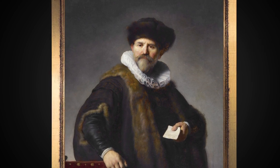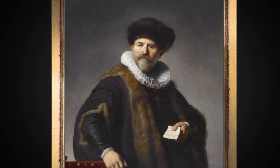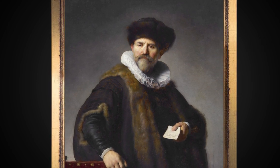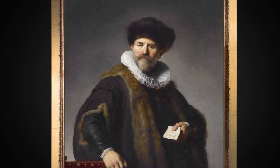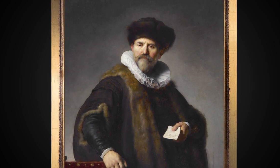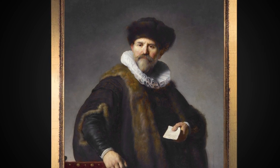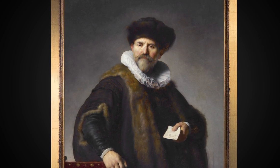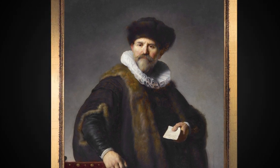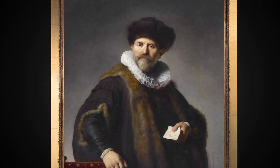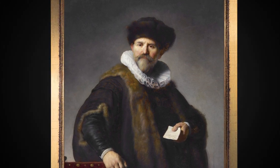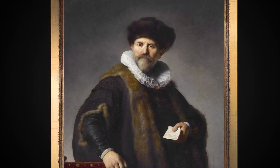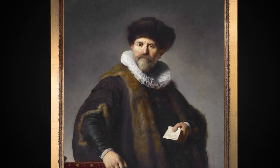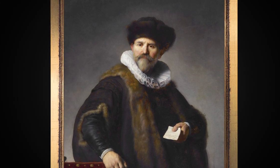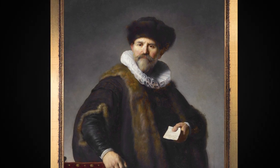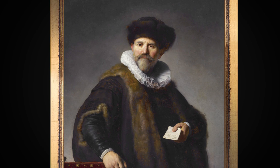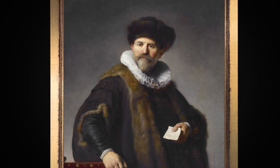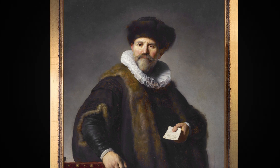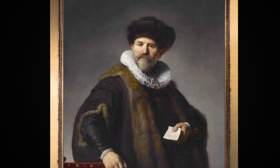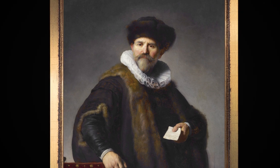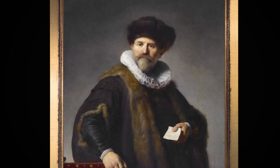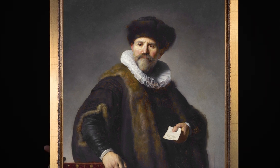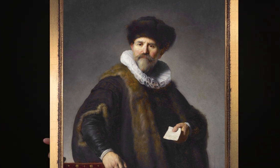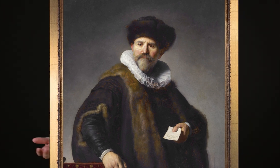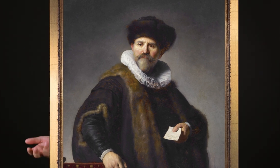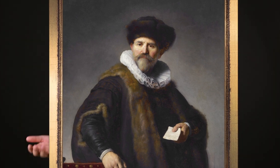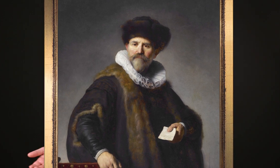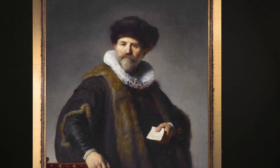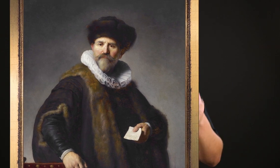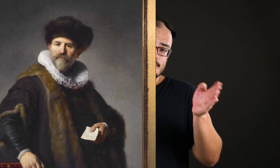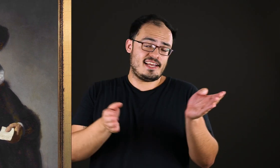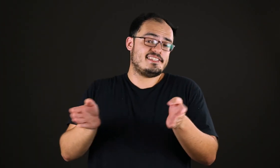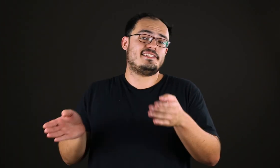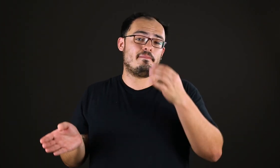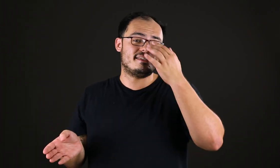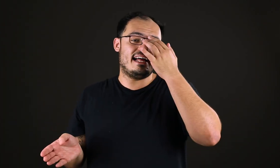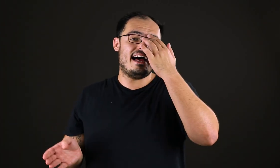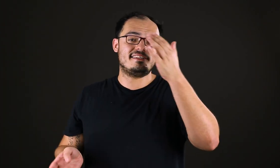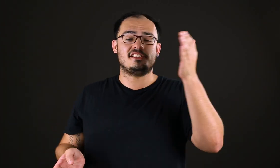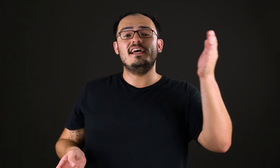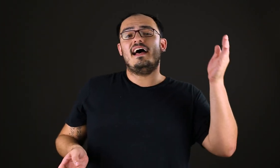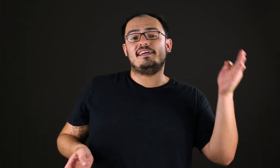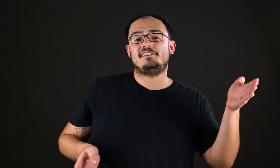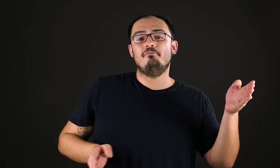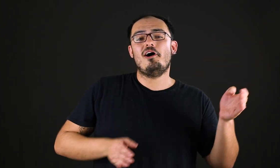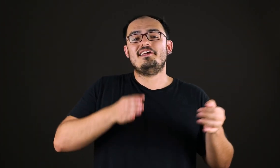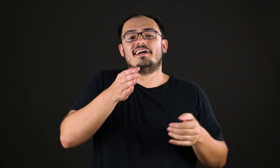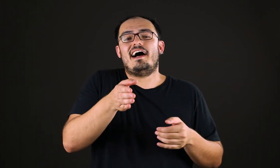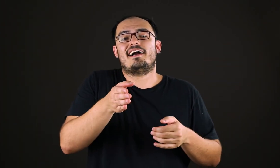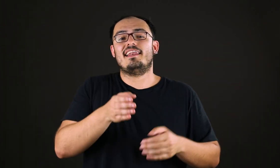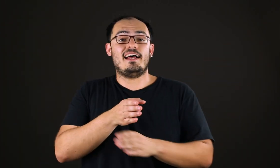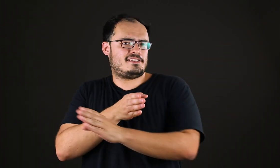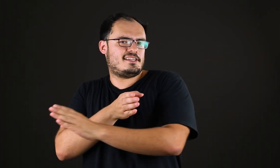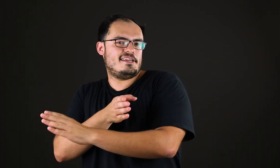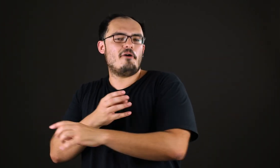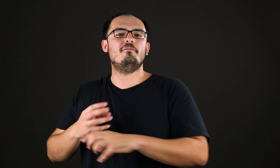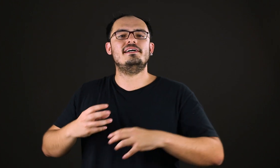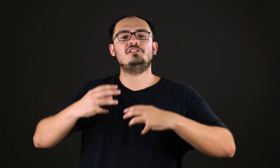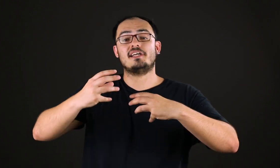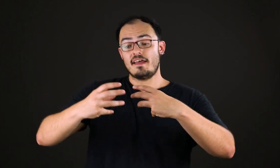coisas além. Por isso que quando Hegel vai falar na história da arte, nas três etapas da arte, a simbólica, a clássica e a romântica,